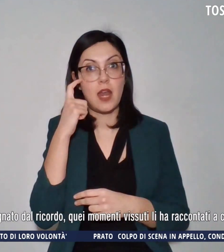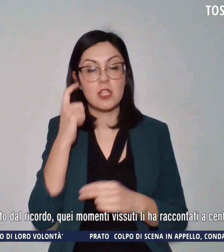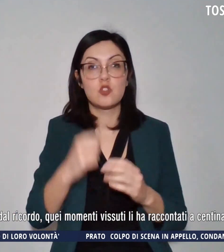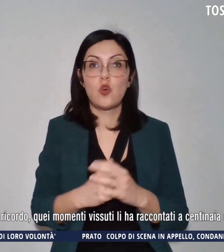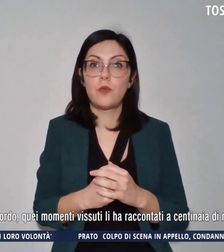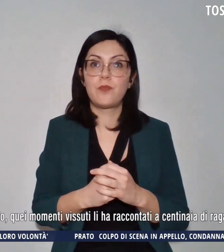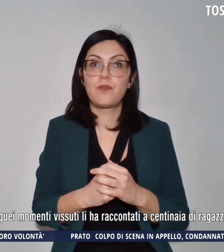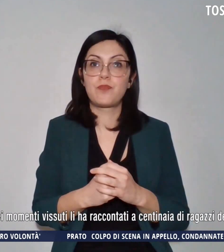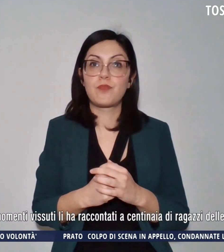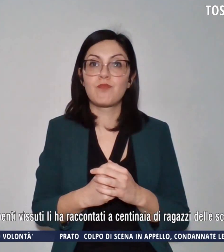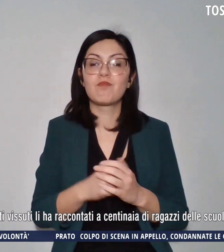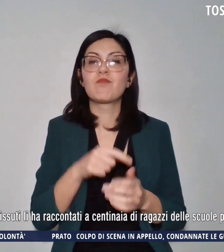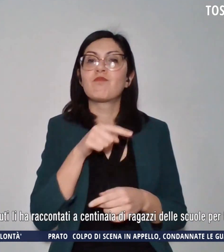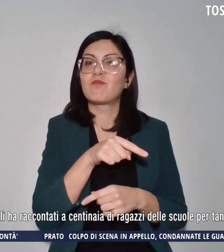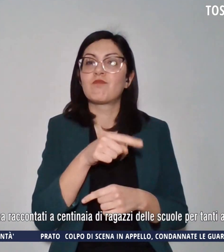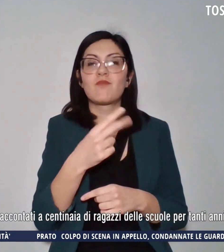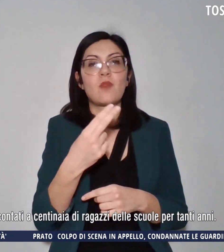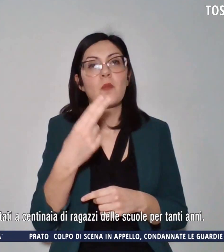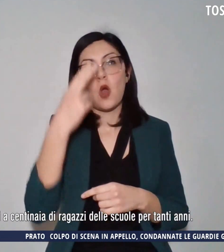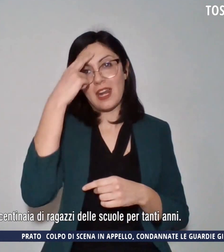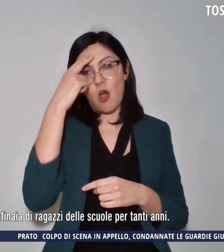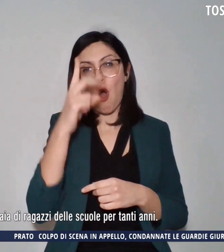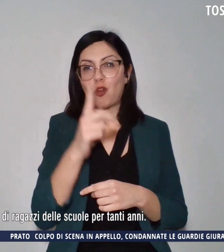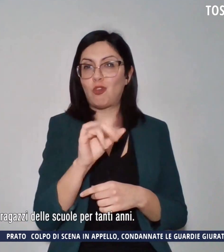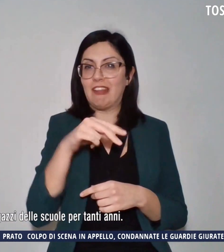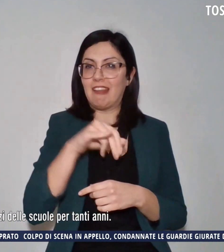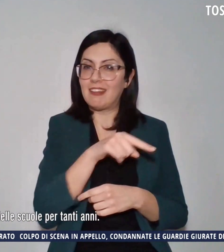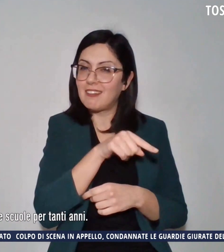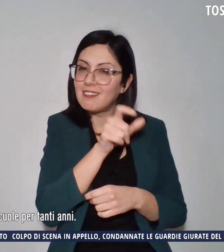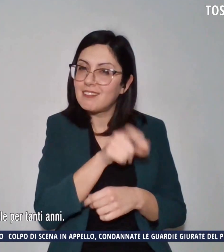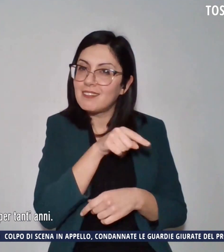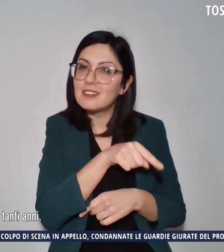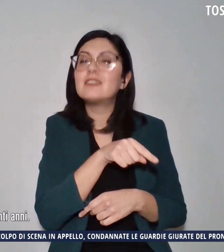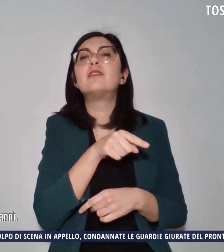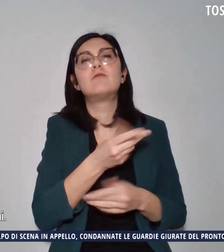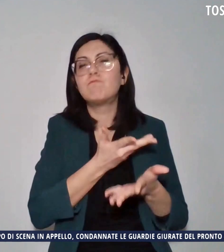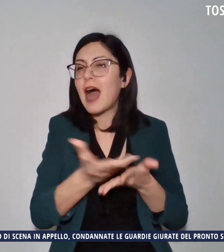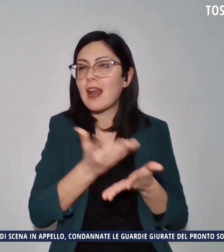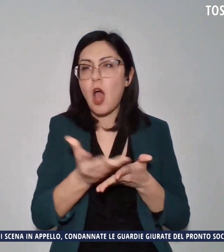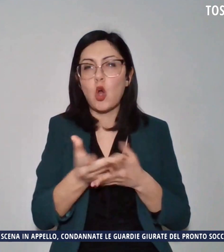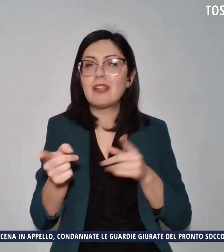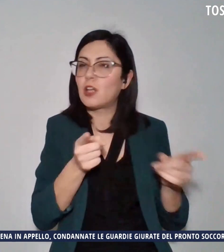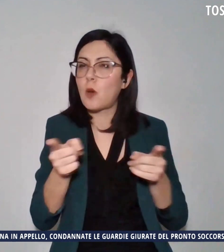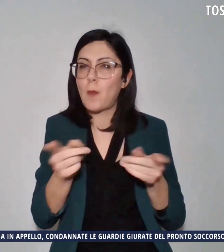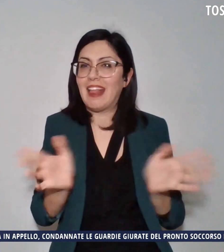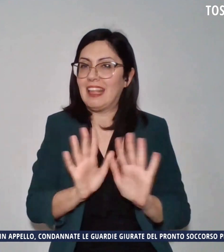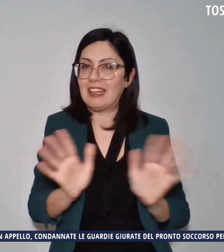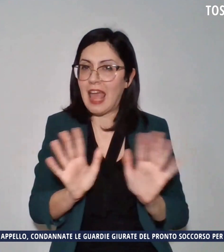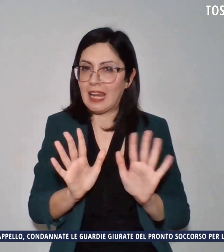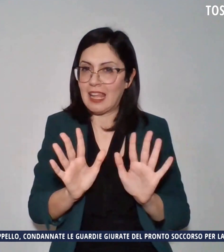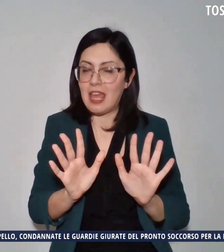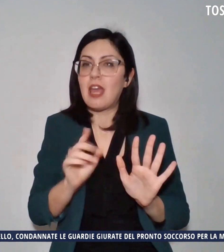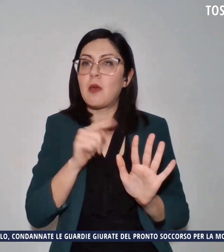Segnato dal ricordo, Dini ha raccontato quei terribili momenti vissuti a centinaia di